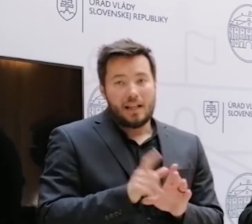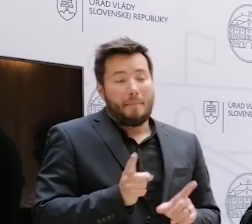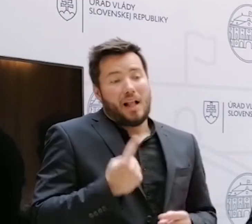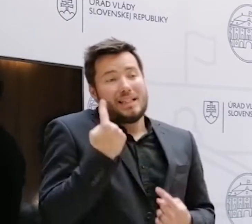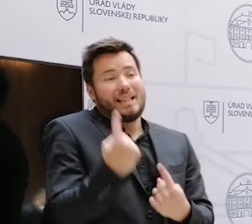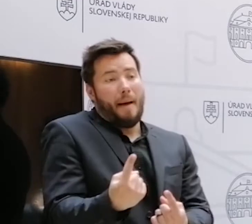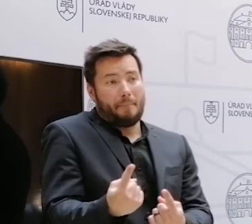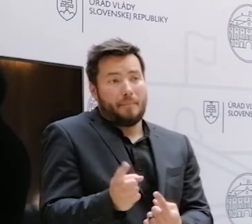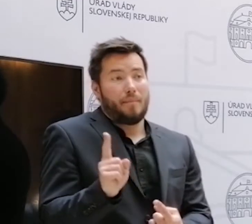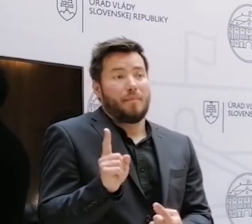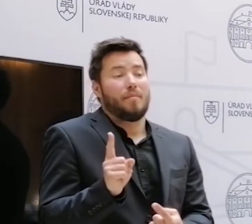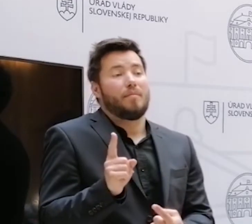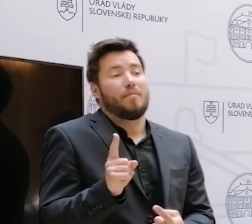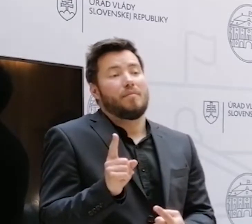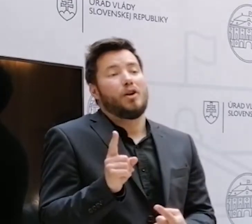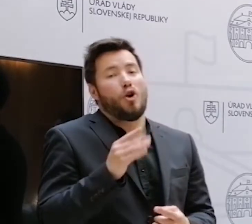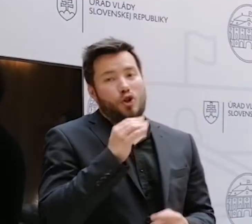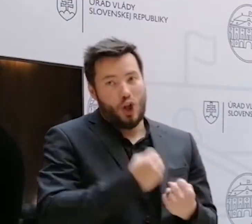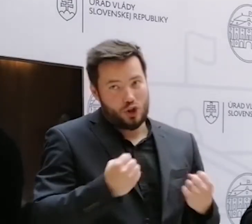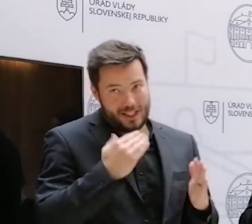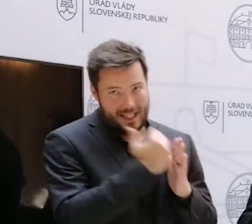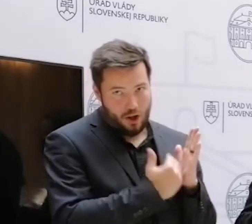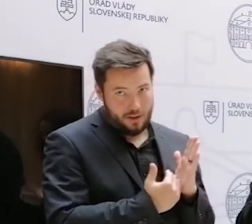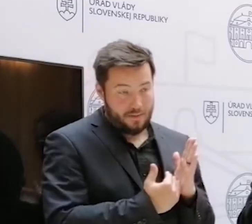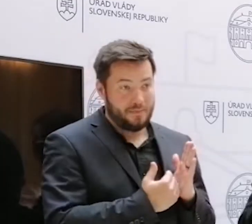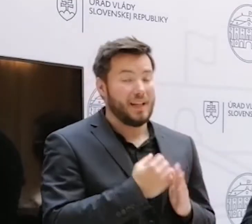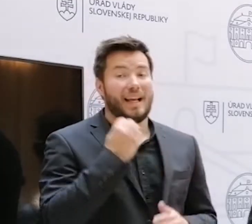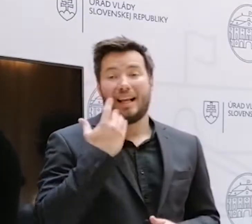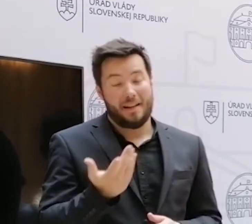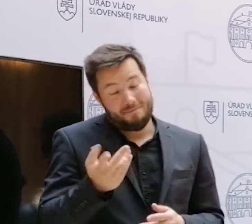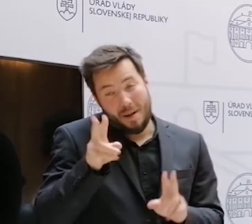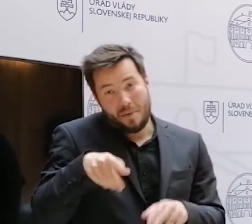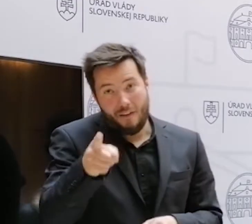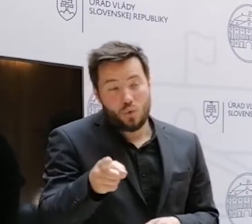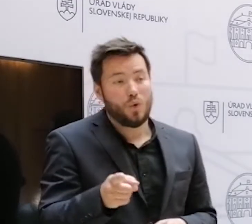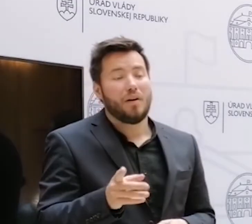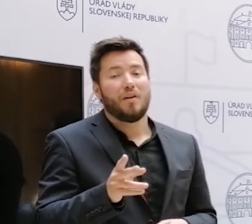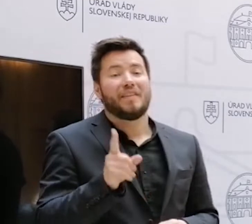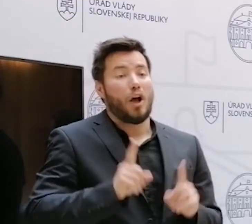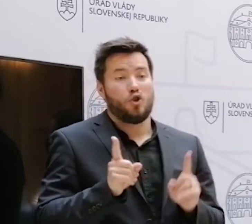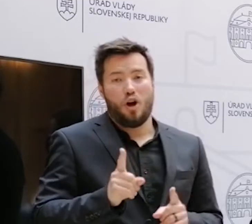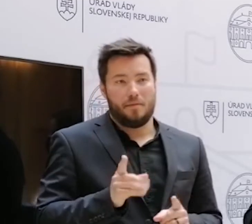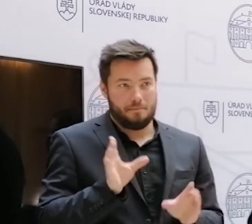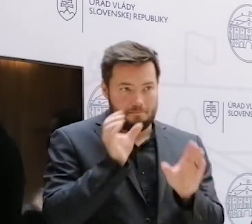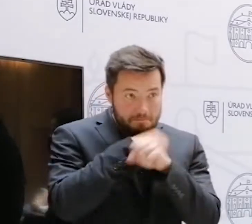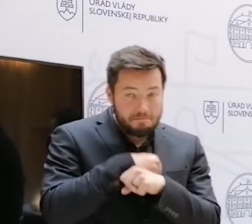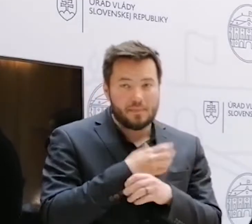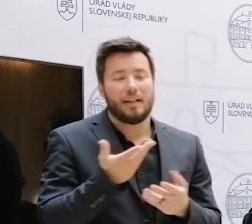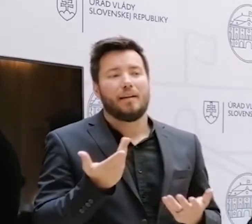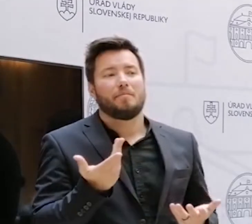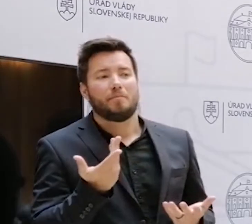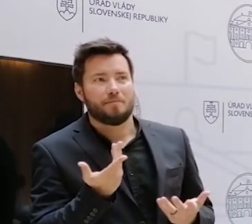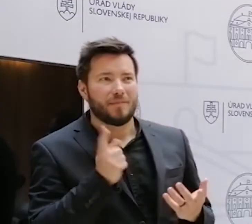tomu, aby dal za dosť zákonu. Ak sa tak neudeje, máte pravdu, že asi treba rozmýšľať nad tým, ako tú